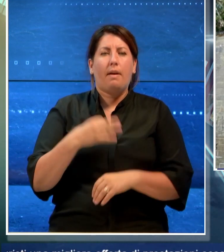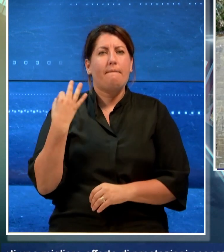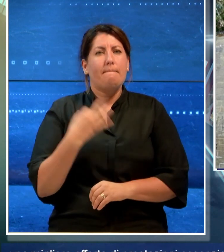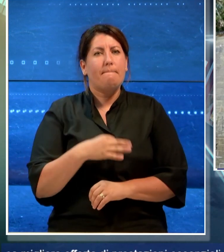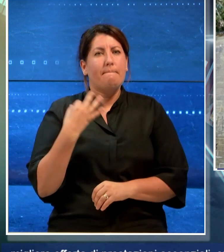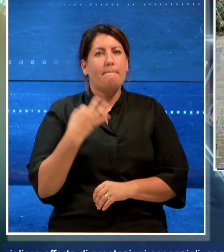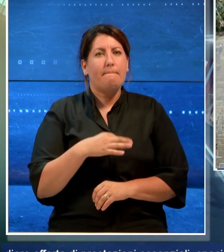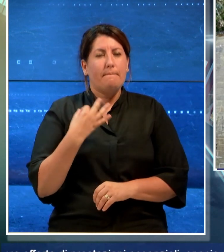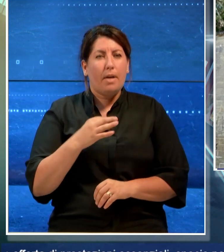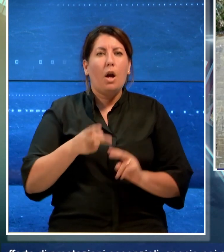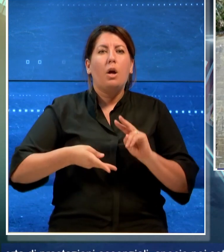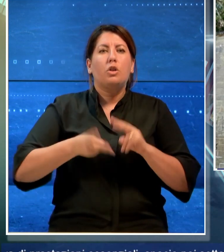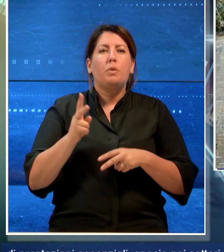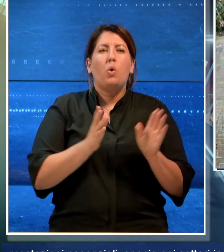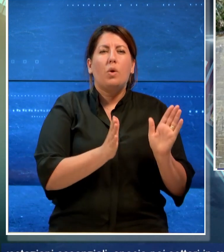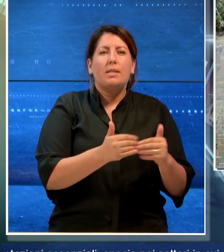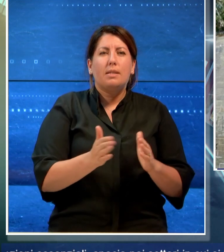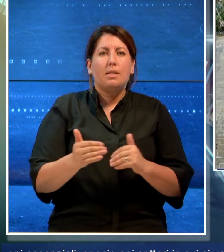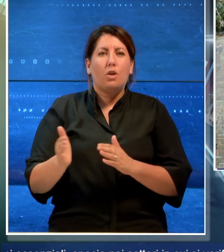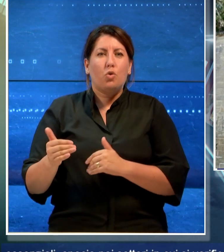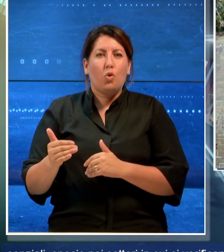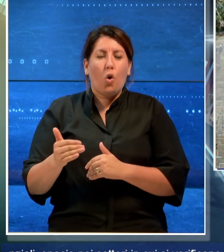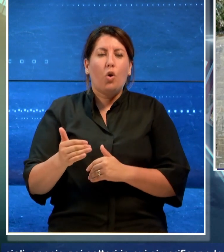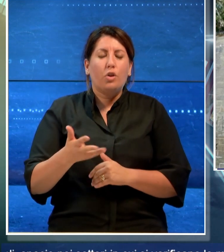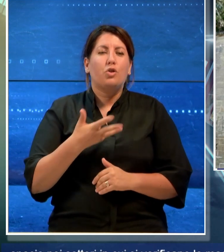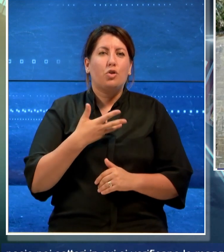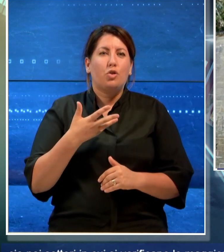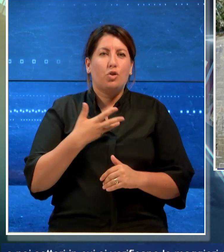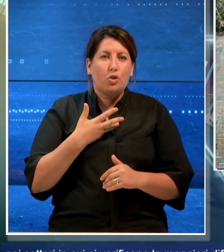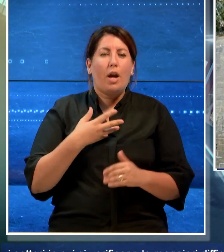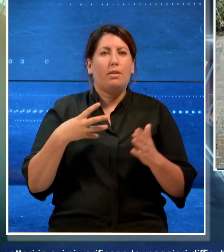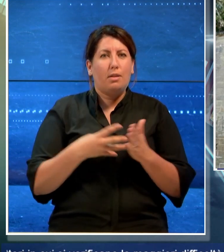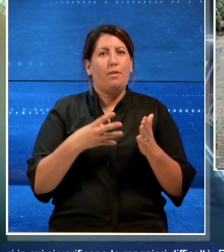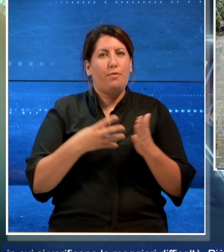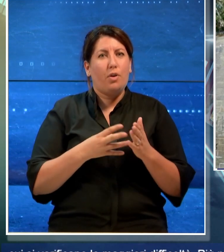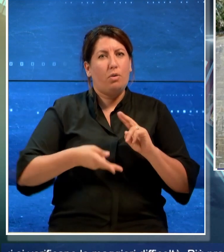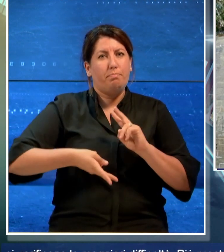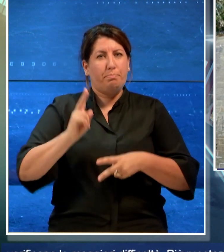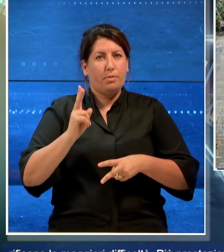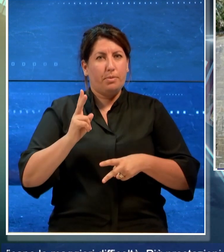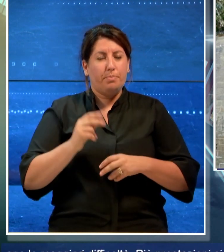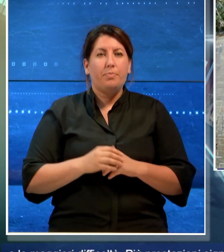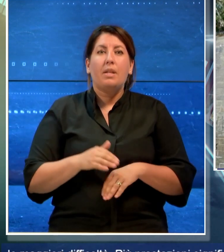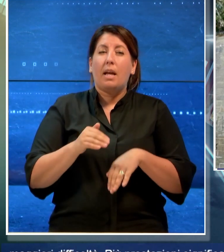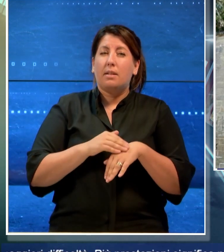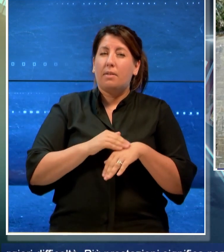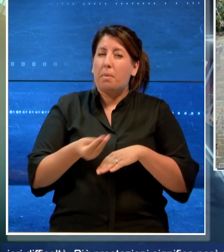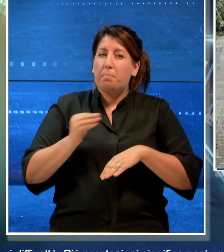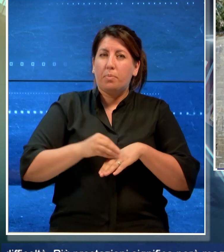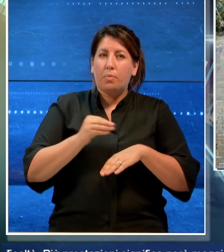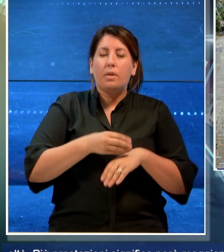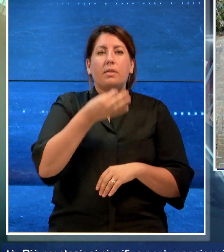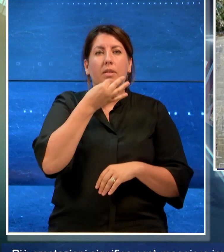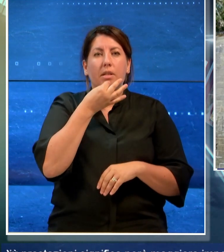specie nei settori in cui si verificano le maggiori difficoltà. Più prestazioni significa però